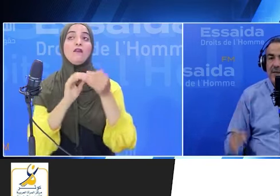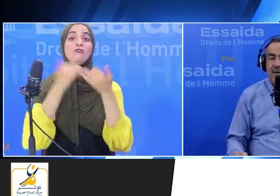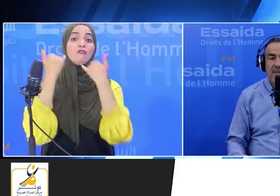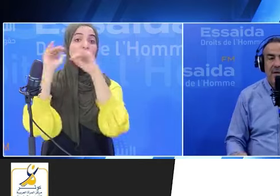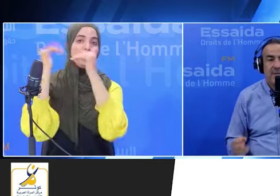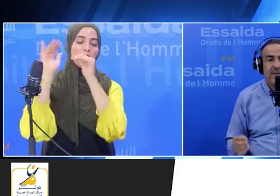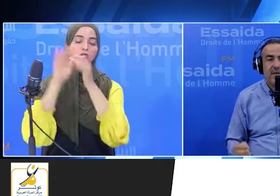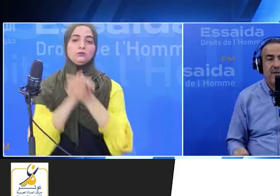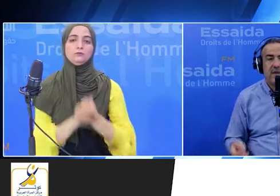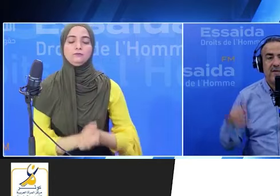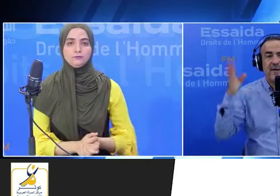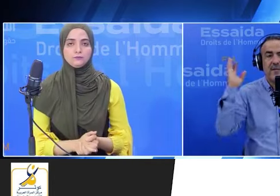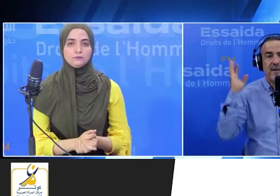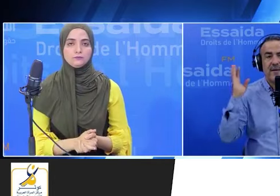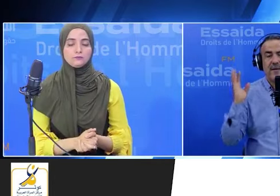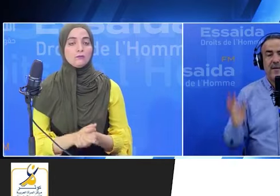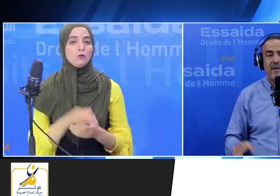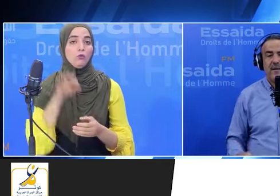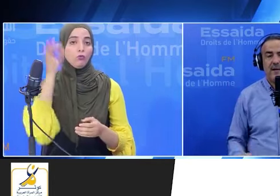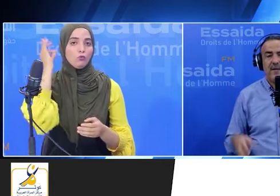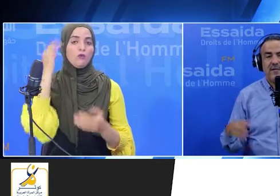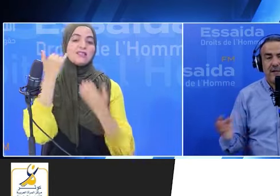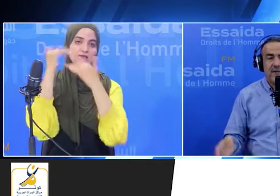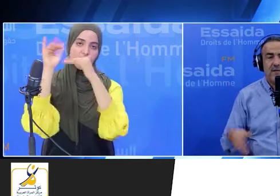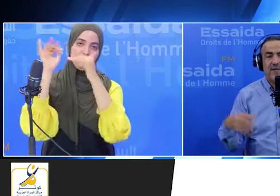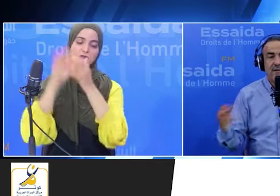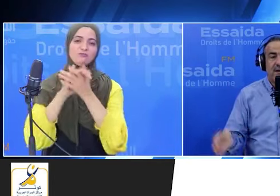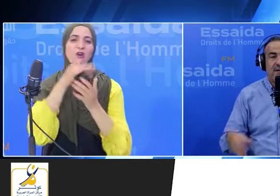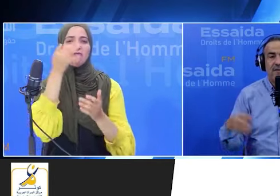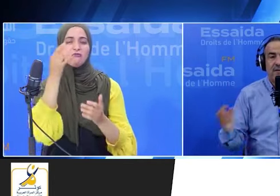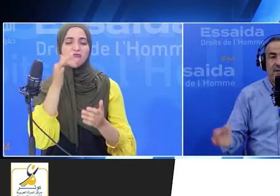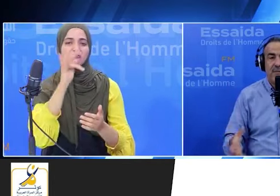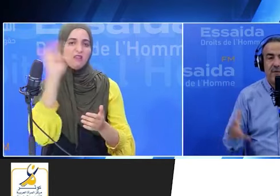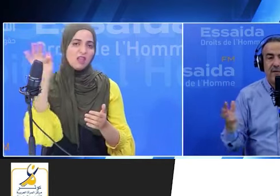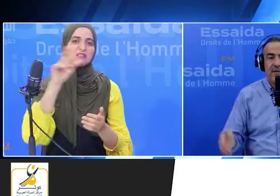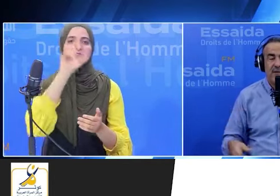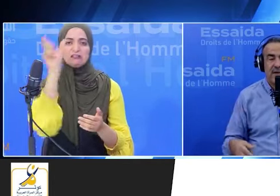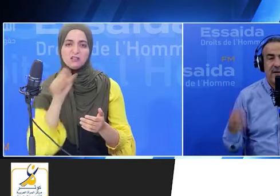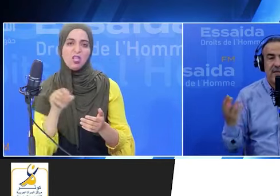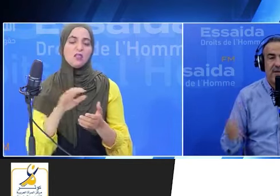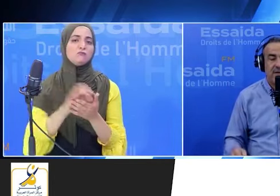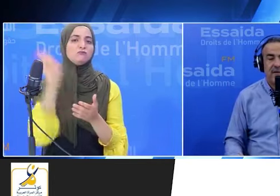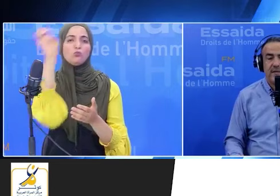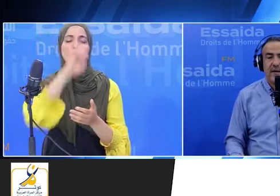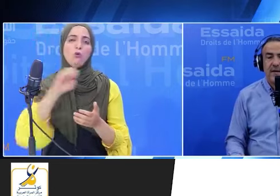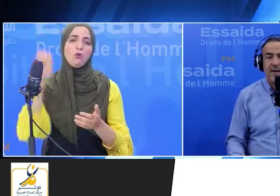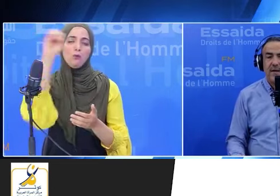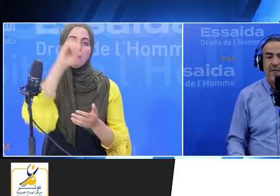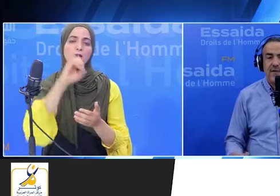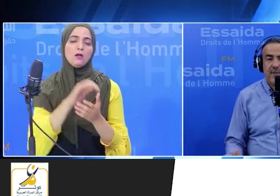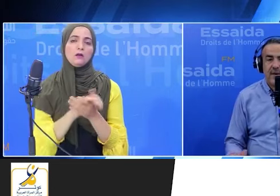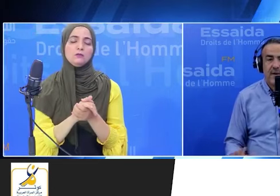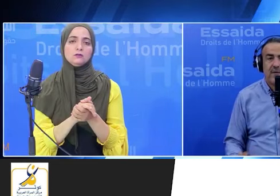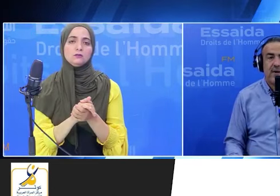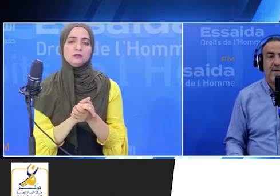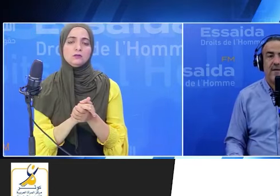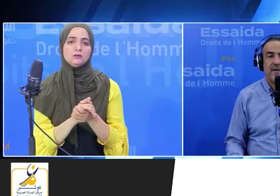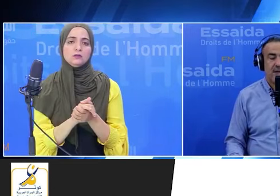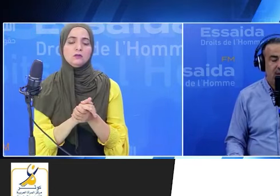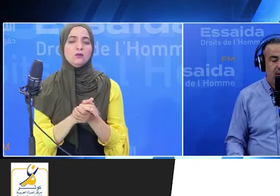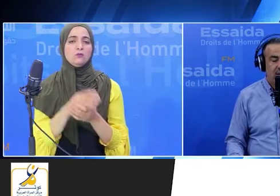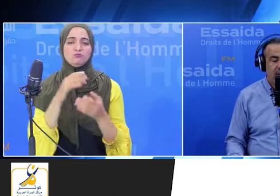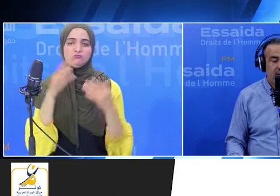بعد يمثل التوينس البر اللي في فرنسا واللي في إيطاليا واللي في أوروبا وفي أفريقيا وفي آسف وفي أمريكا